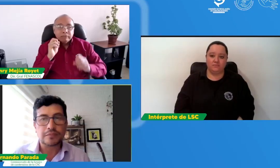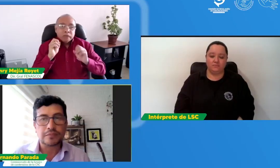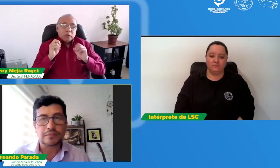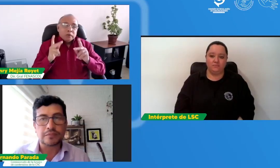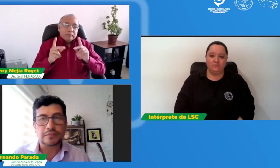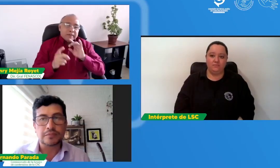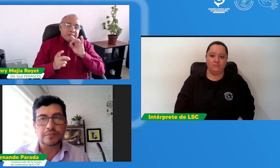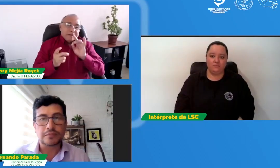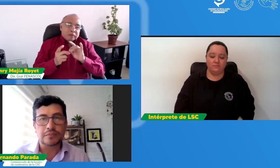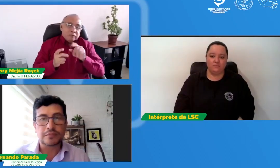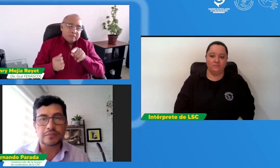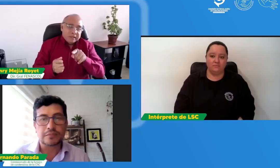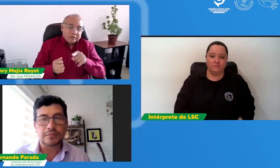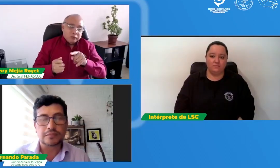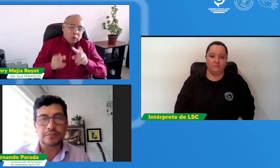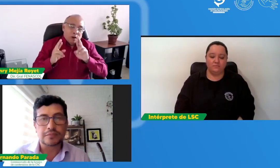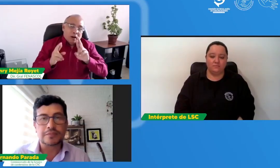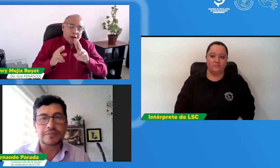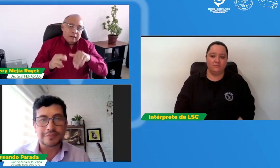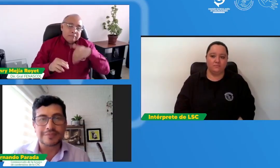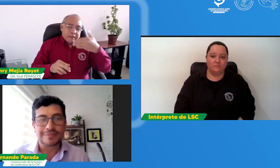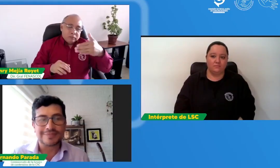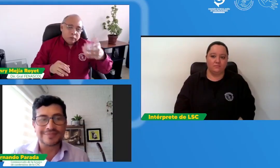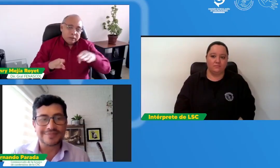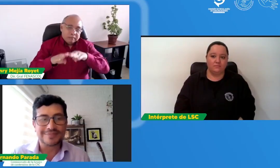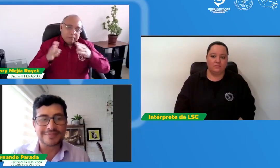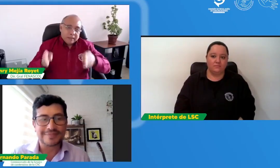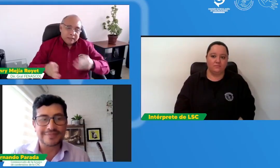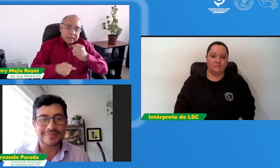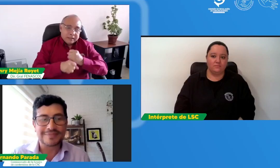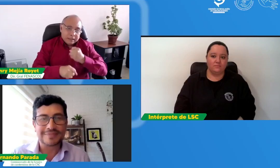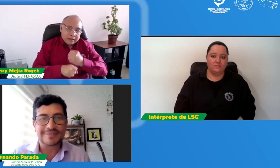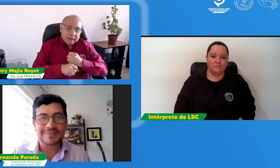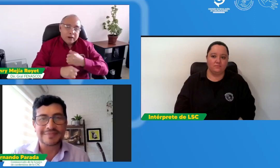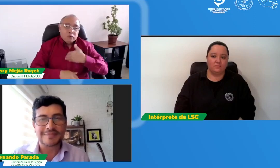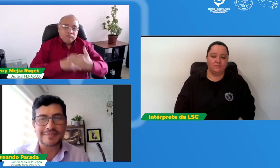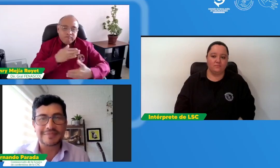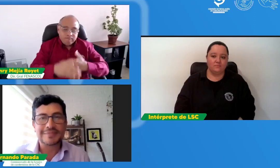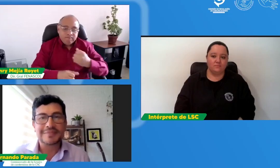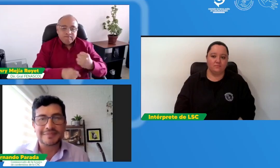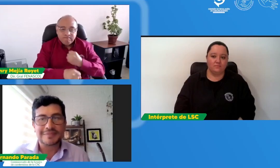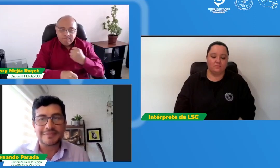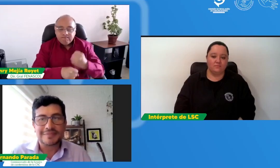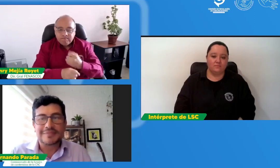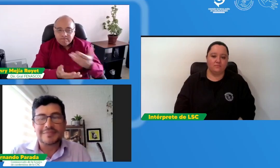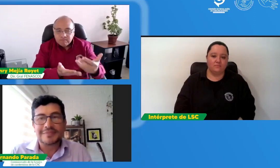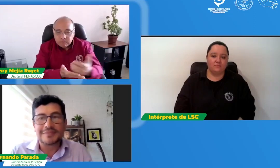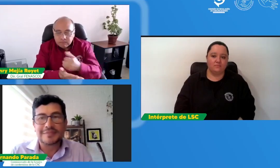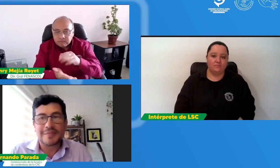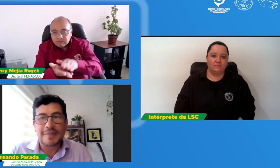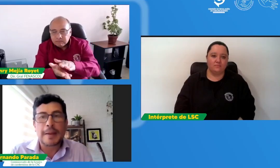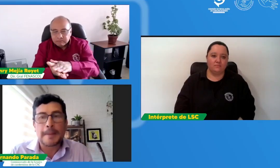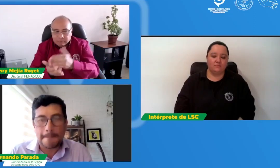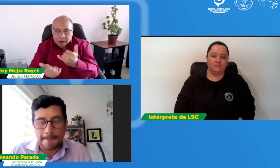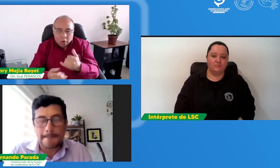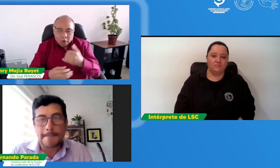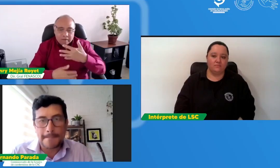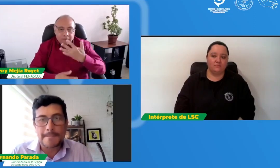ya ok perfecto ojalá que esto también en las mesas de trabajo se pueda